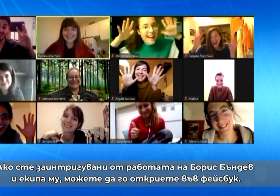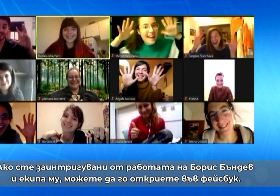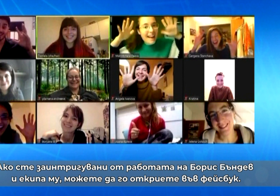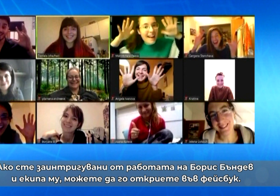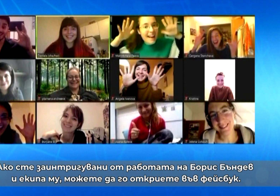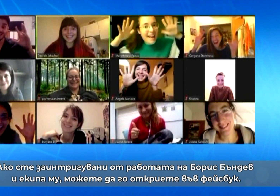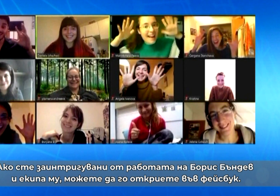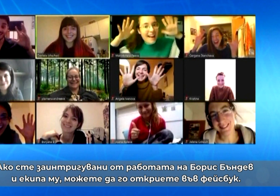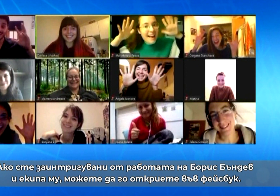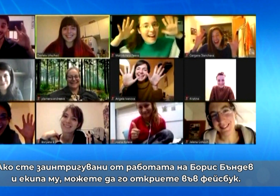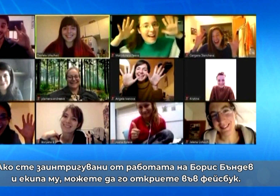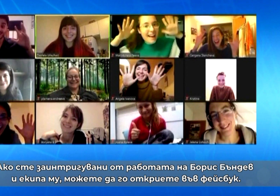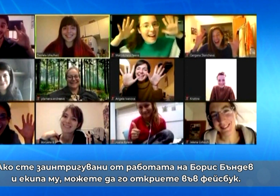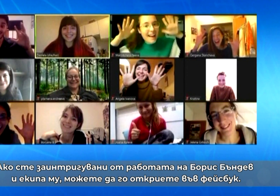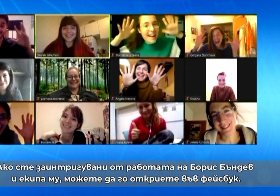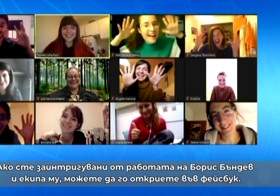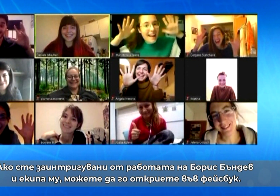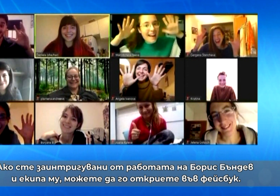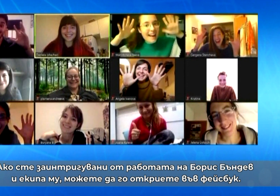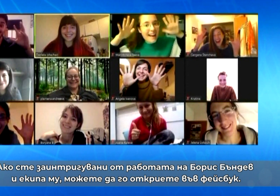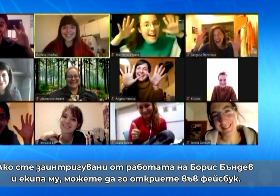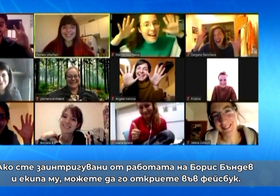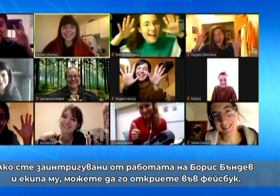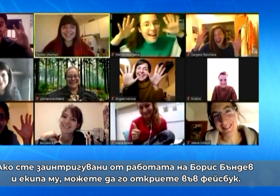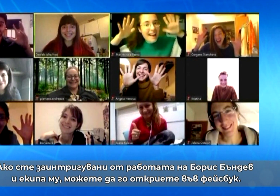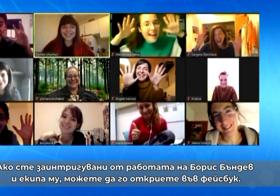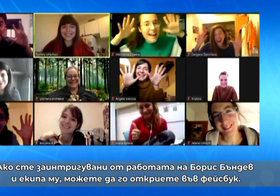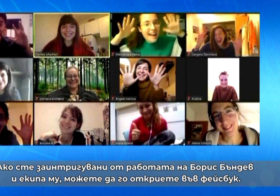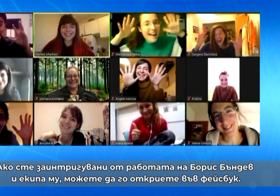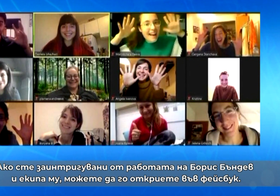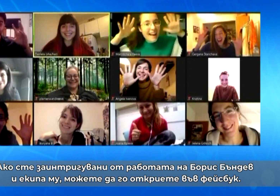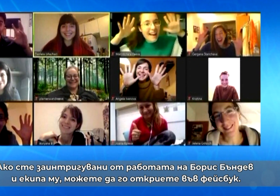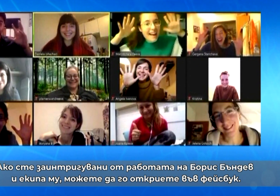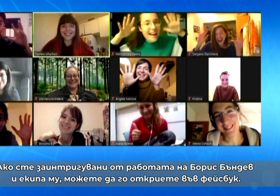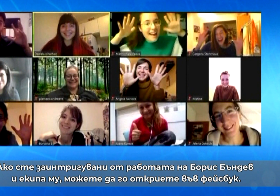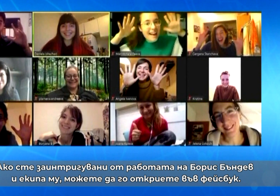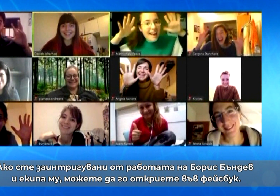Ако се заинтригувахте от работата на Борис Бъндев и екипът му, може да го откриете и във Фейсбук.